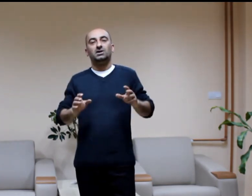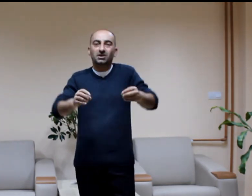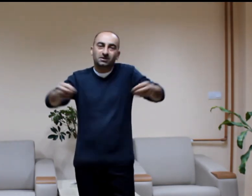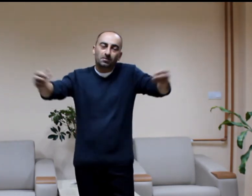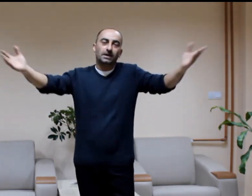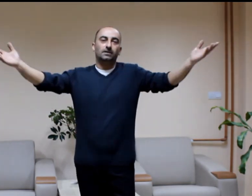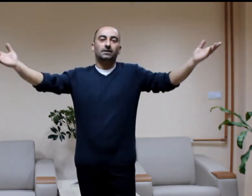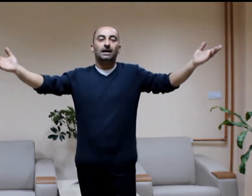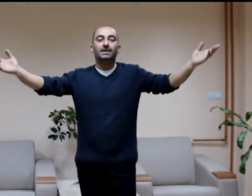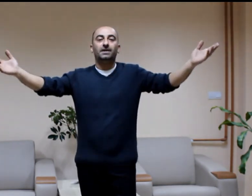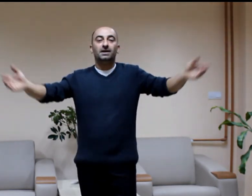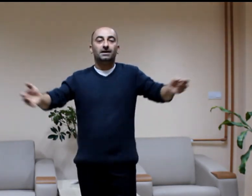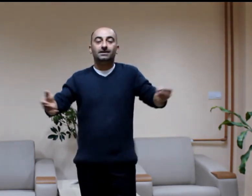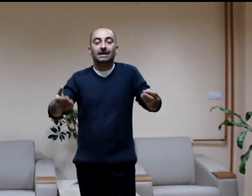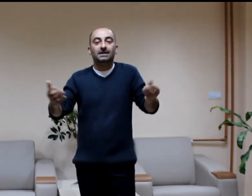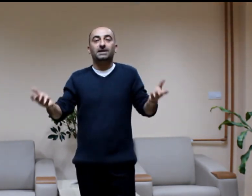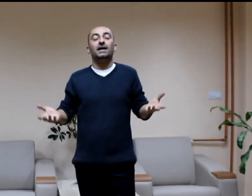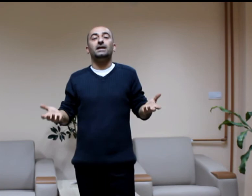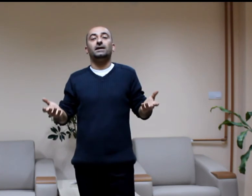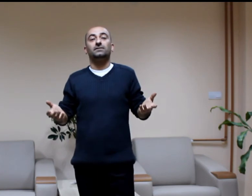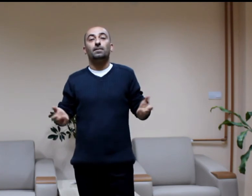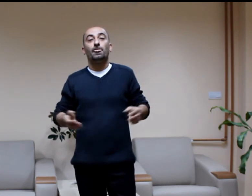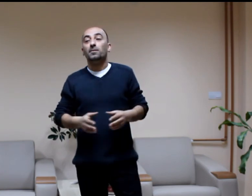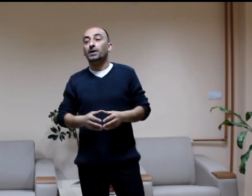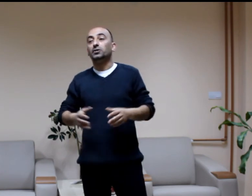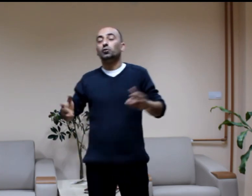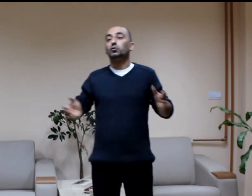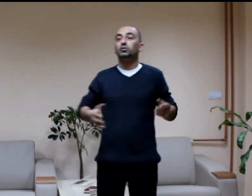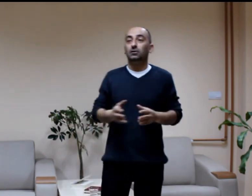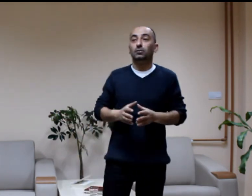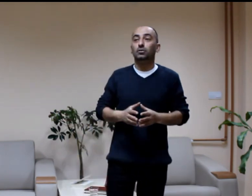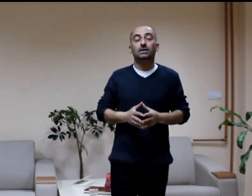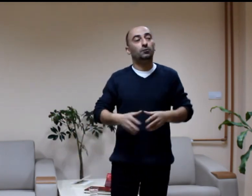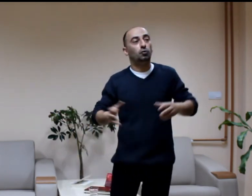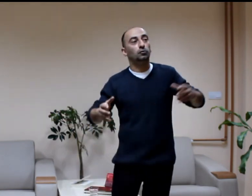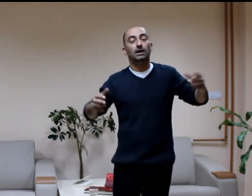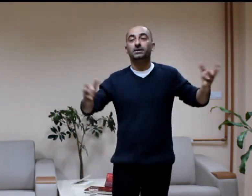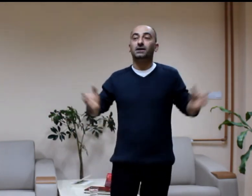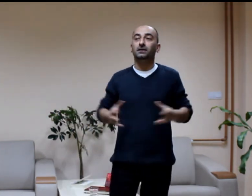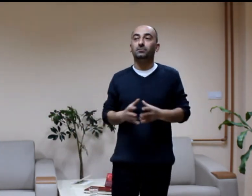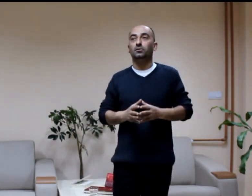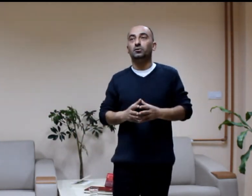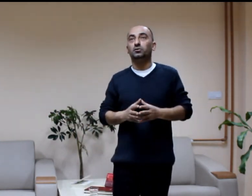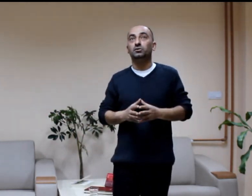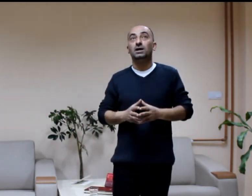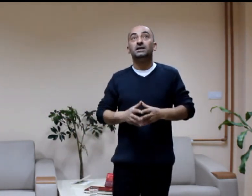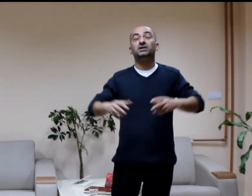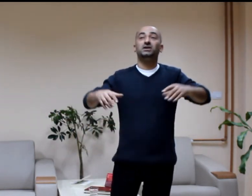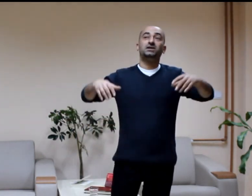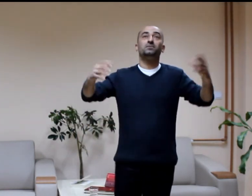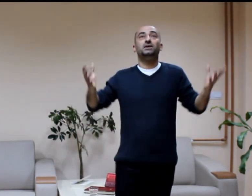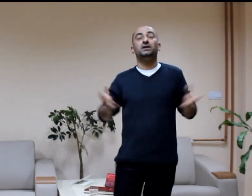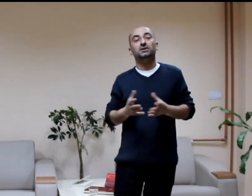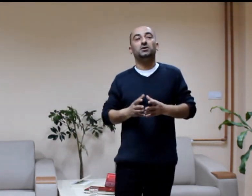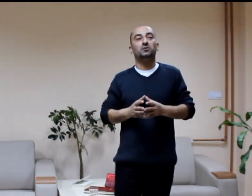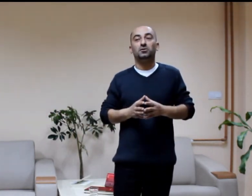Sıktı bir yerden. Yani seninle ne alakası? Peki çok güzel oluyor da bu konuları nereden buluyorsunuz? Sizi kim ki indiriyor?